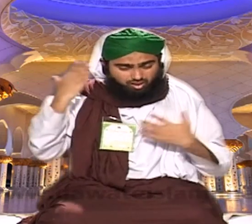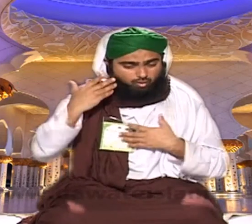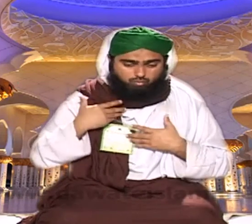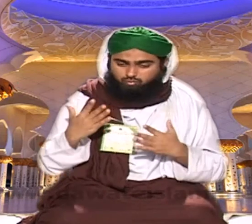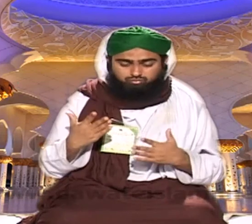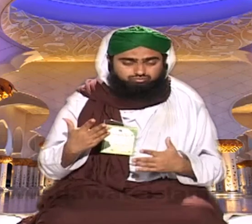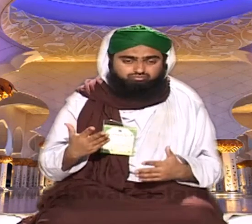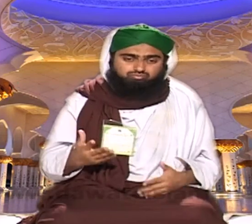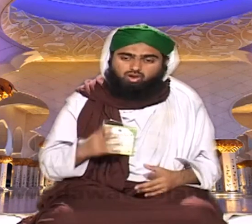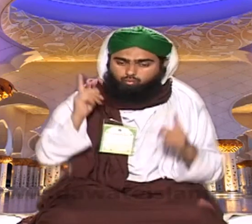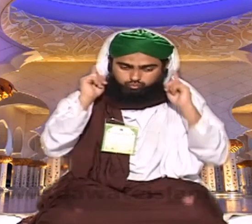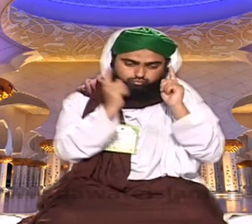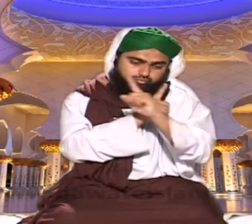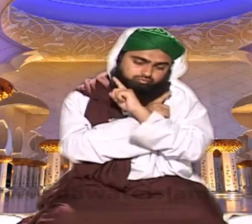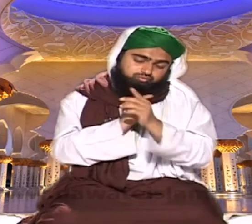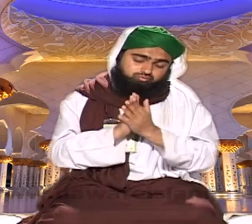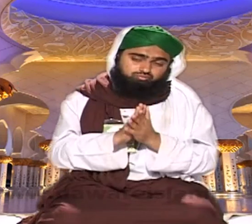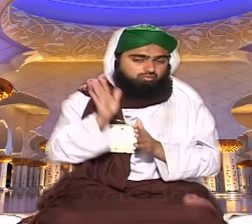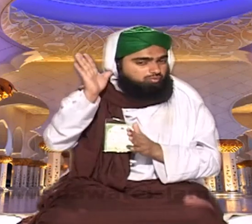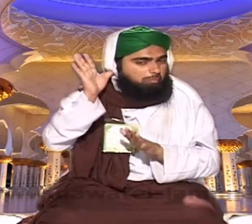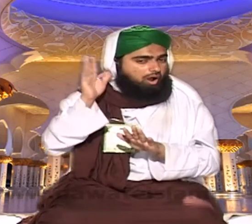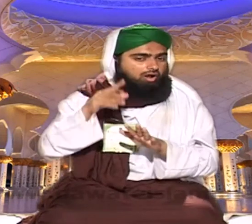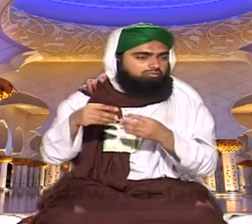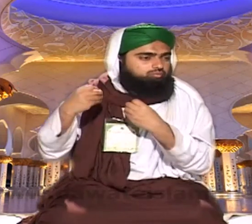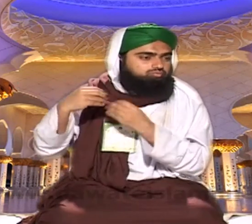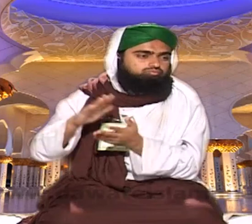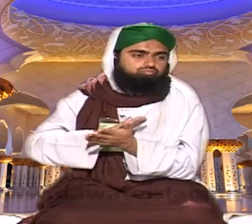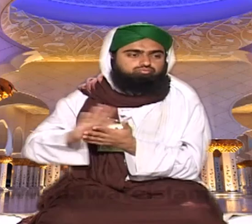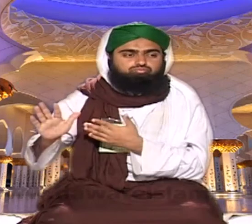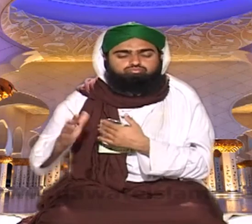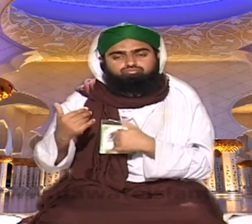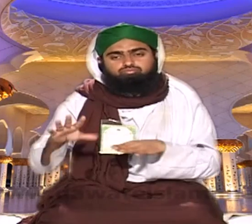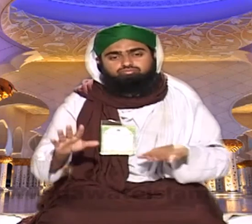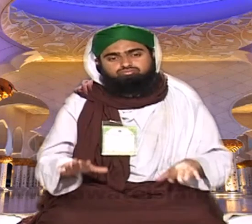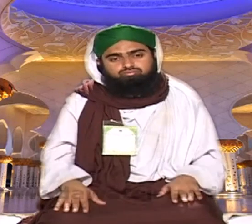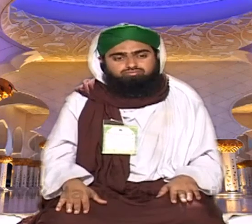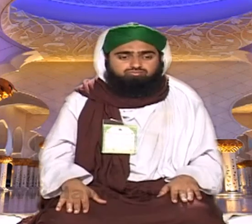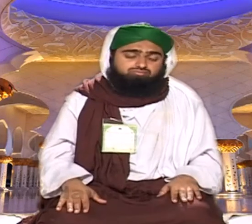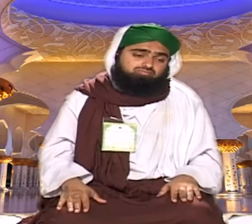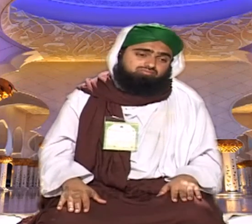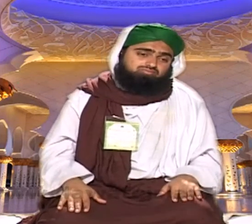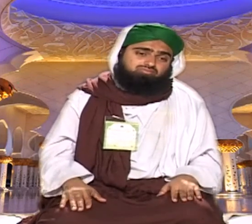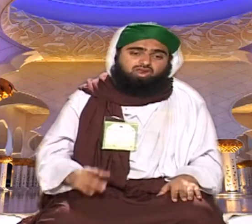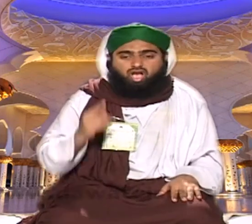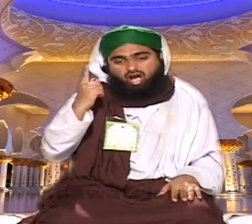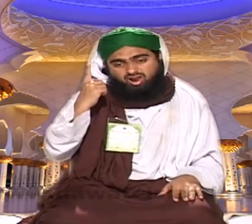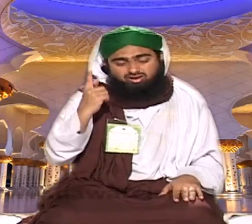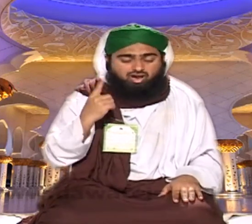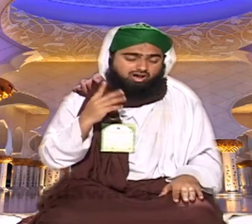فرض ہو گیا مجبوری غسل نہیں کیا معاذ اللہ نماز قضاء کر دی معاذ